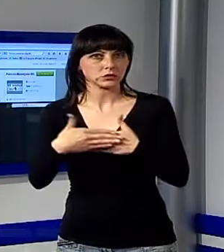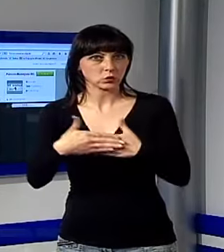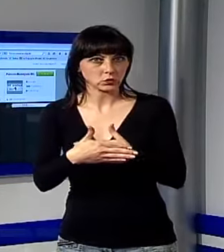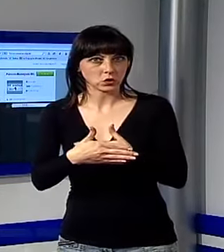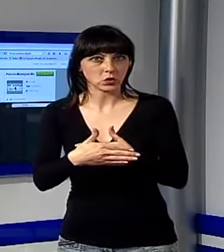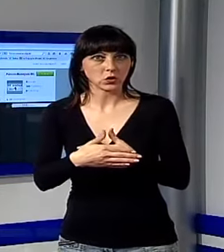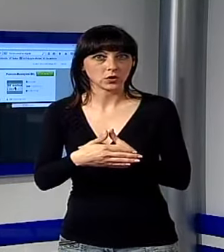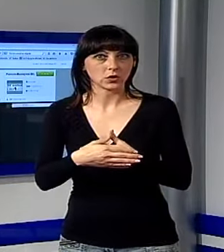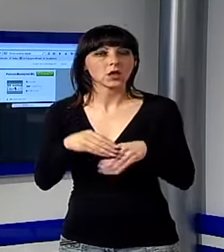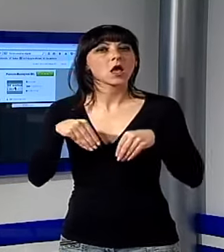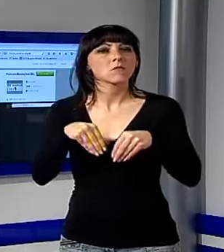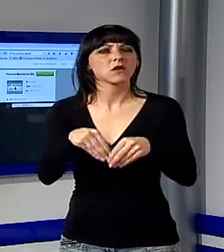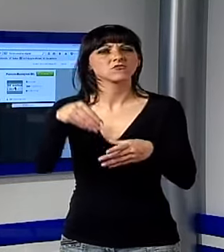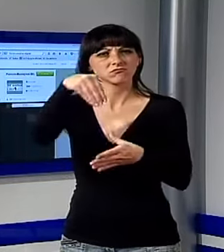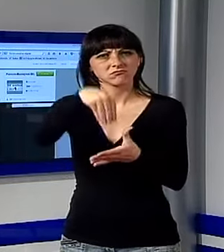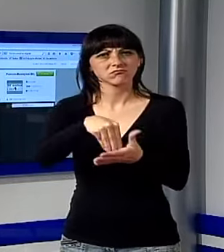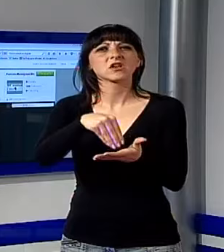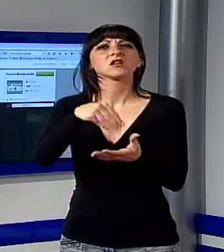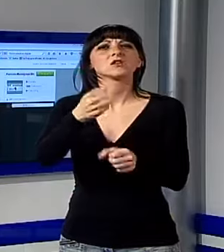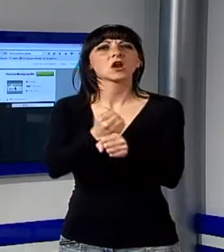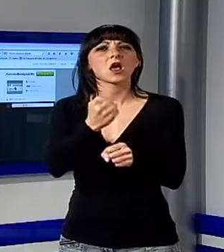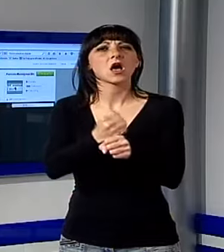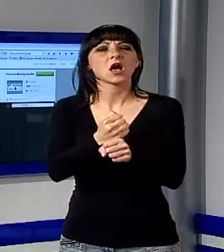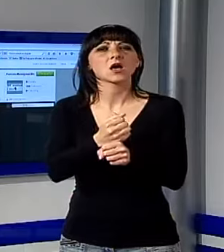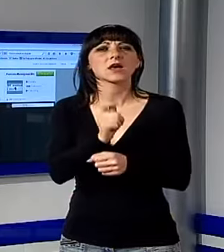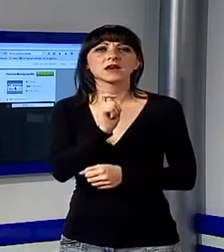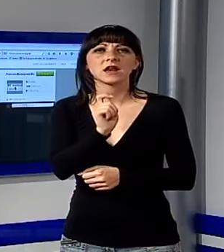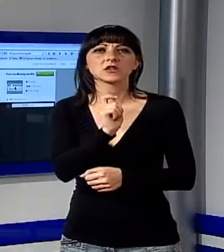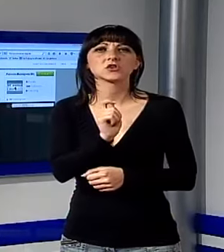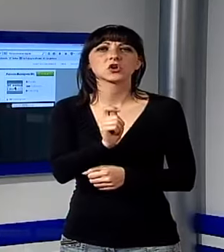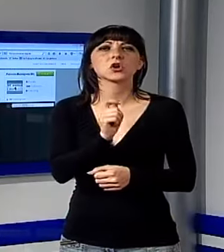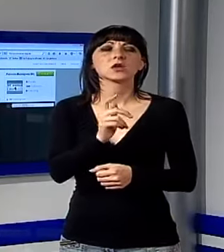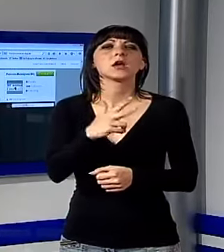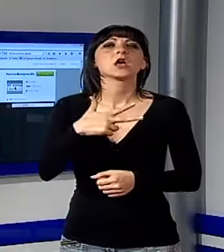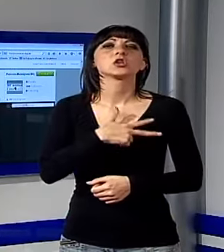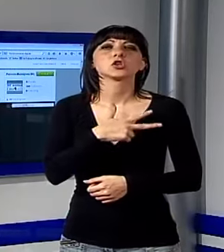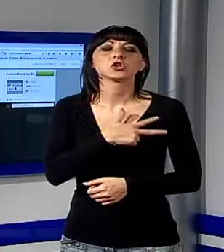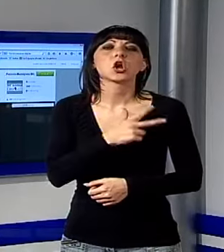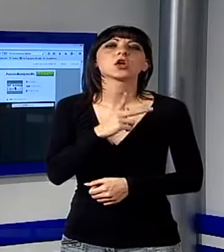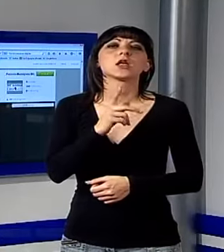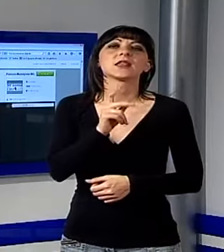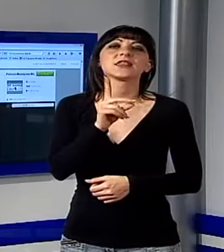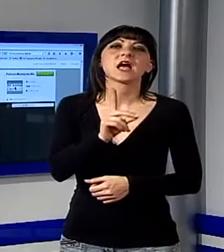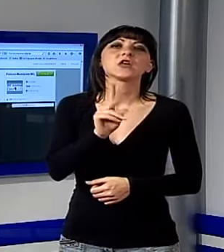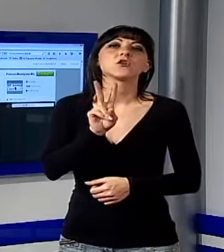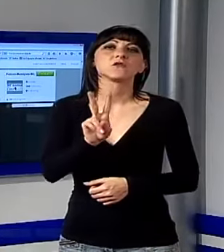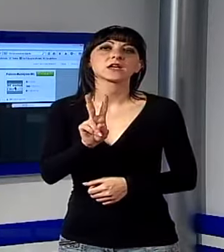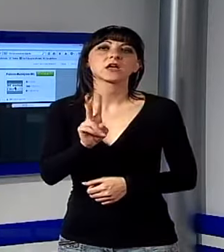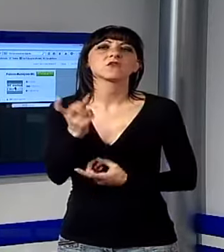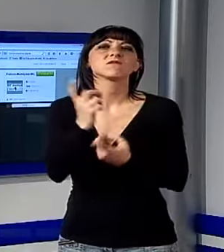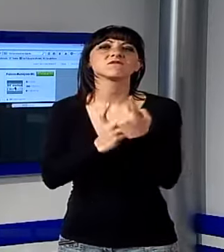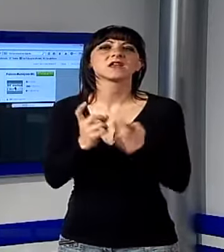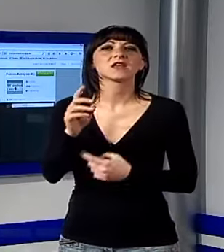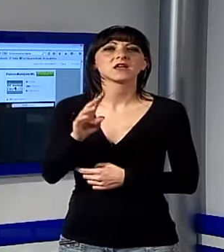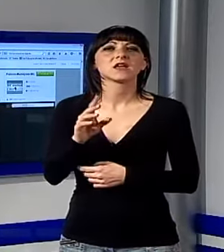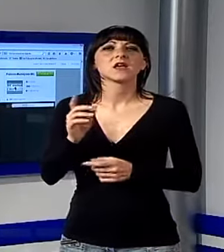centro dei lavori la relazione di Don Dario Viganò del centro televisivo Vaticano che ha evidenziato tra l'altro come